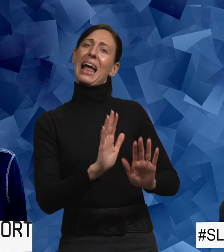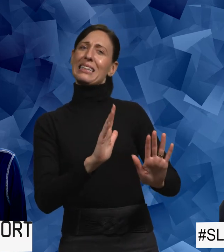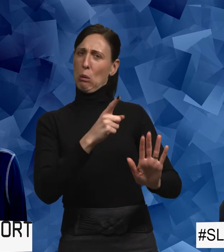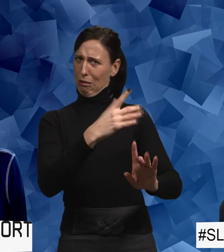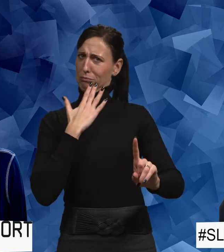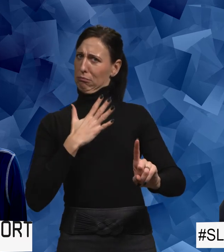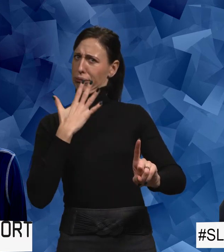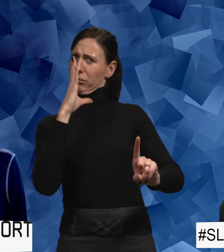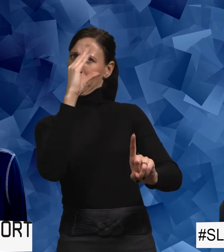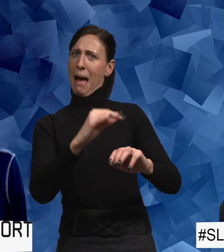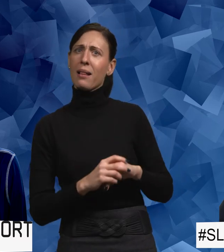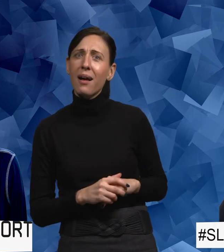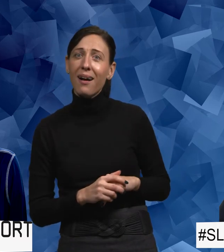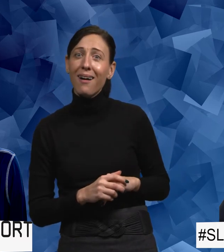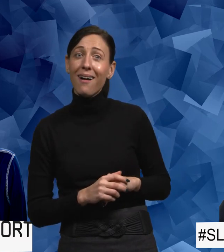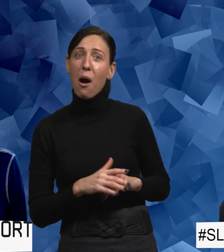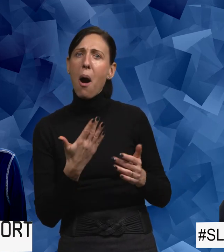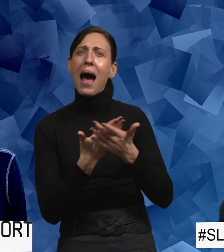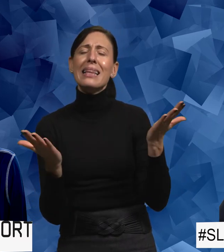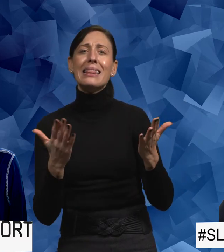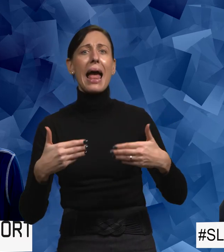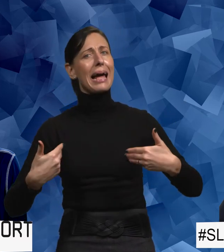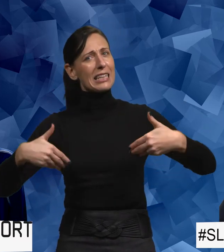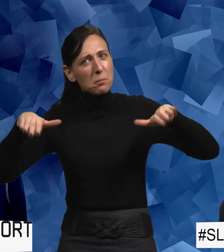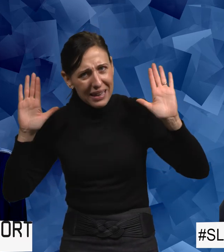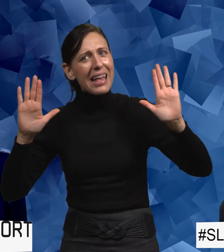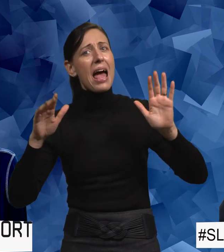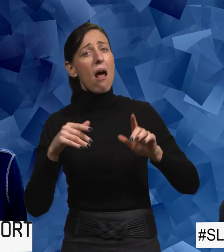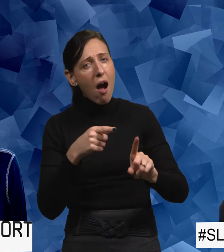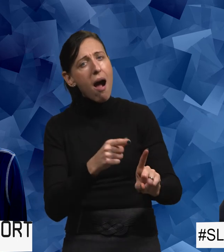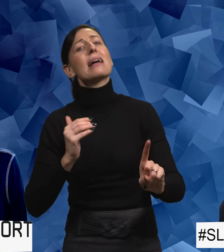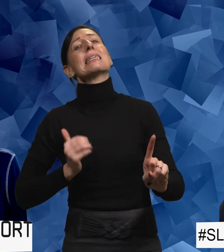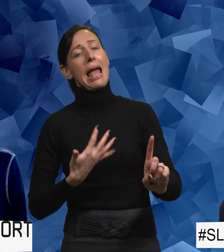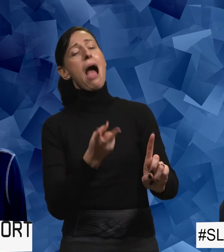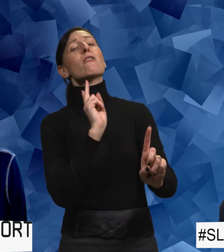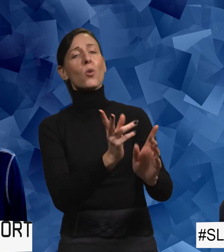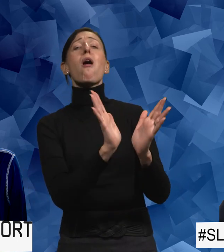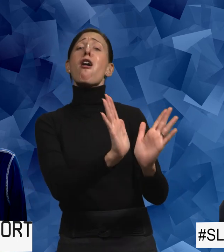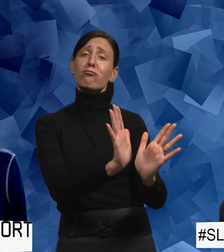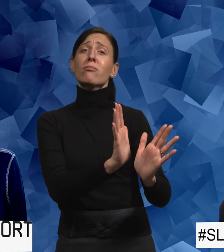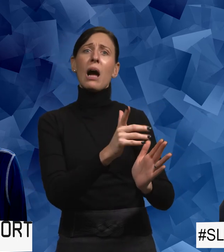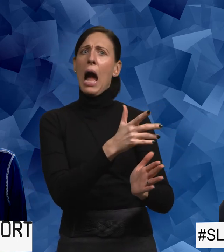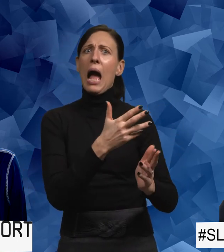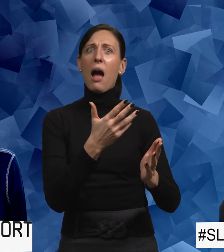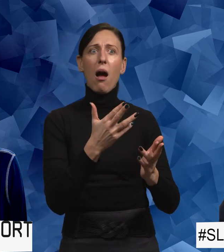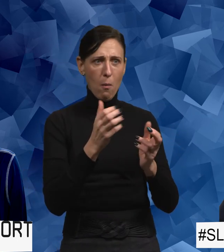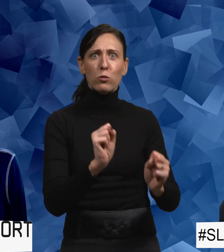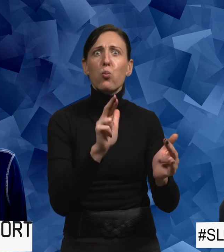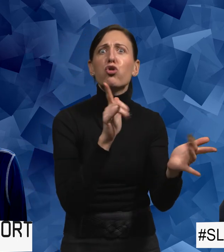bedrövligt med män. Att de inte respekterar och tänker att den här tjejen ska jag såklart inte utnyttja.